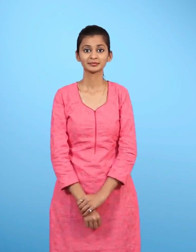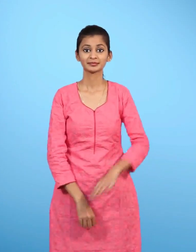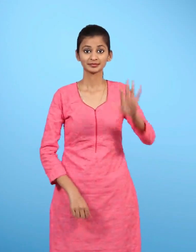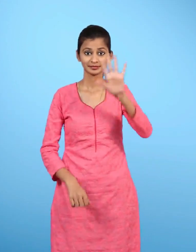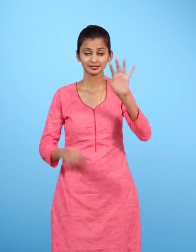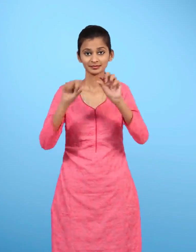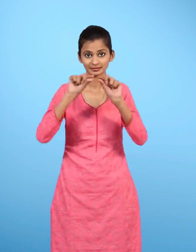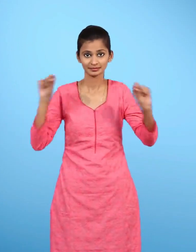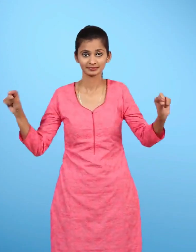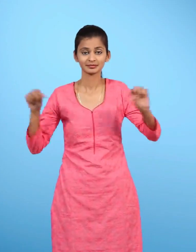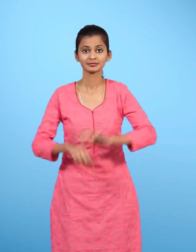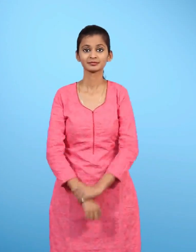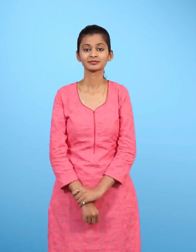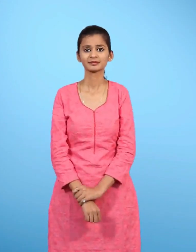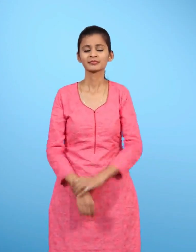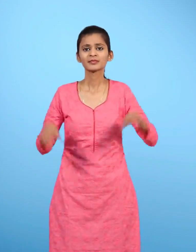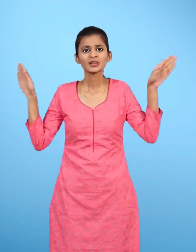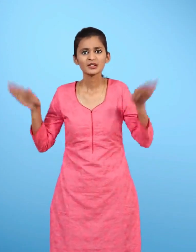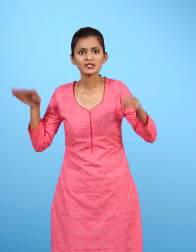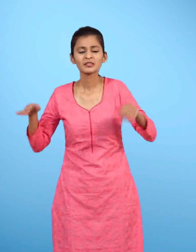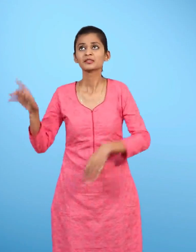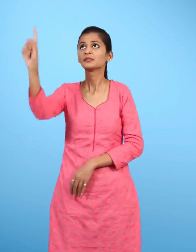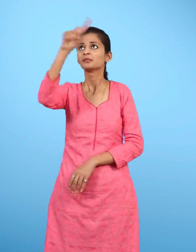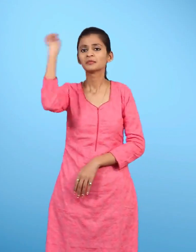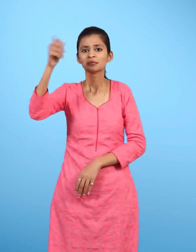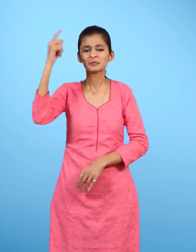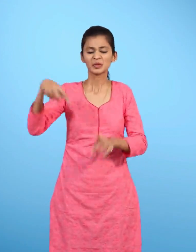पांचवा वाक्य चिडिया पंखे से कट गई